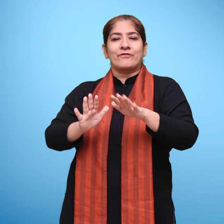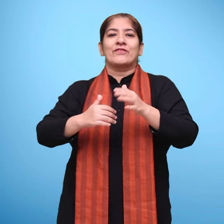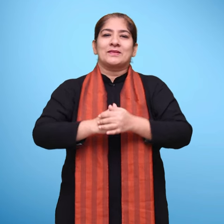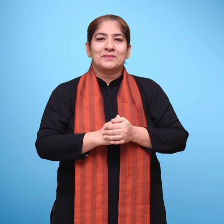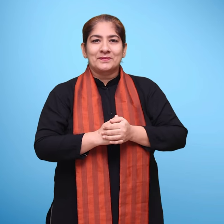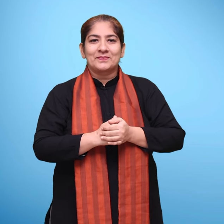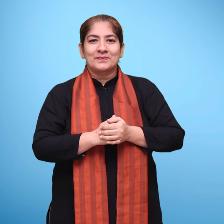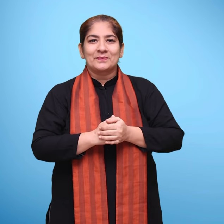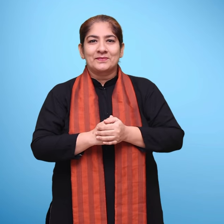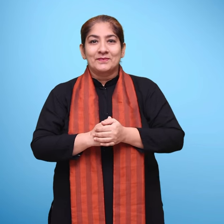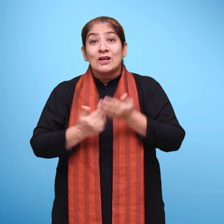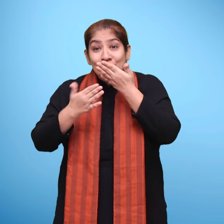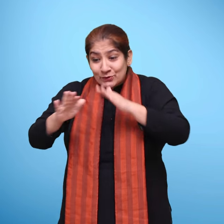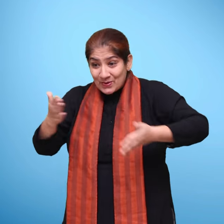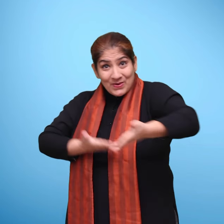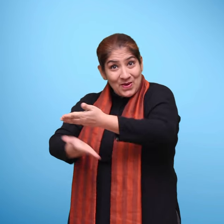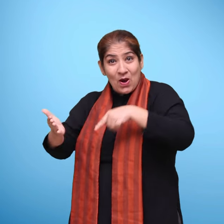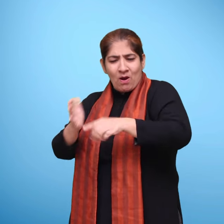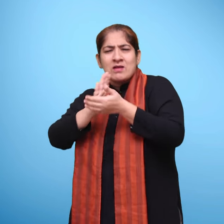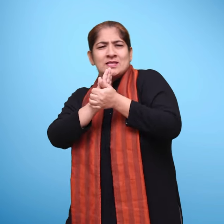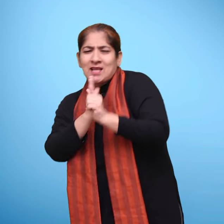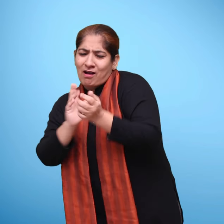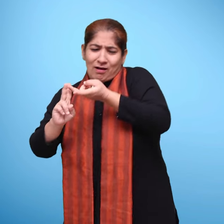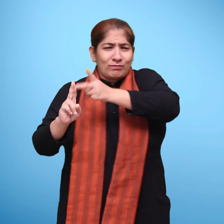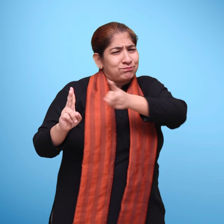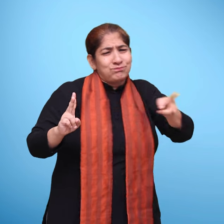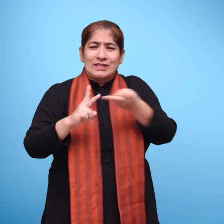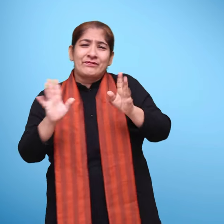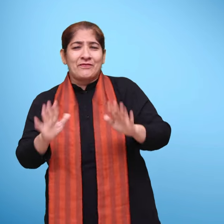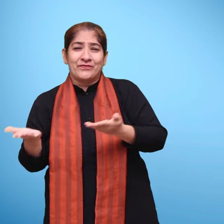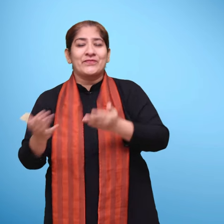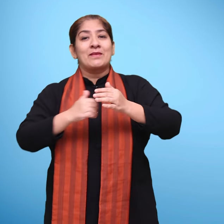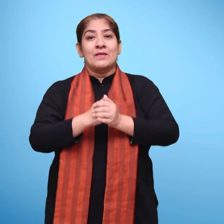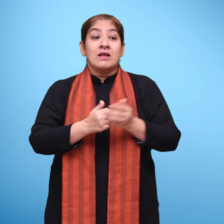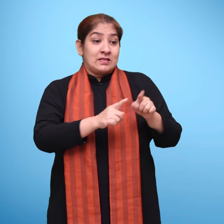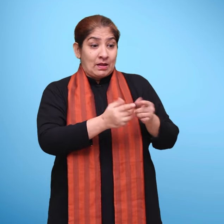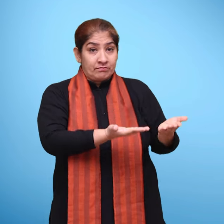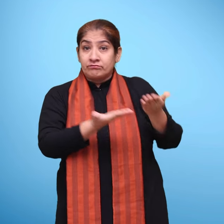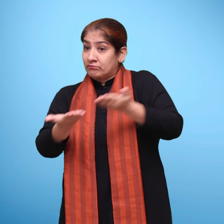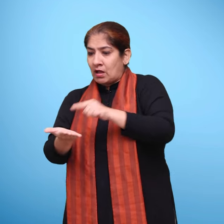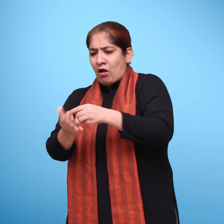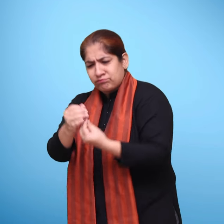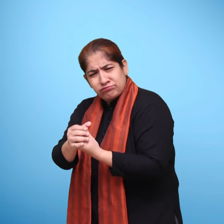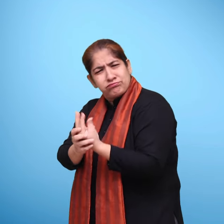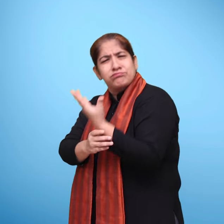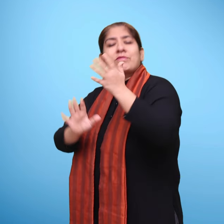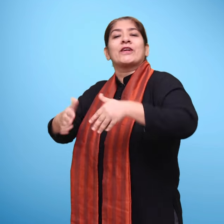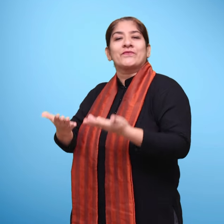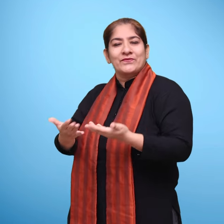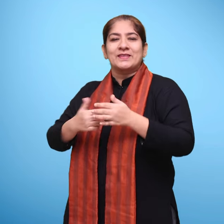माध्यम है जो बच्चों में उन अनंत क्षमताओं को विक्सित करने में सहायक है जिनके बीज उनमें पहले से ही है